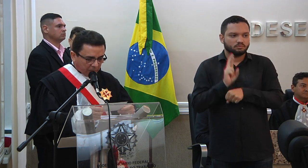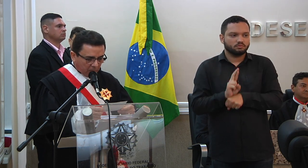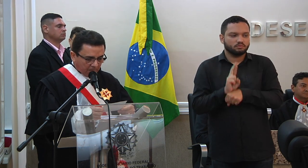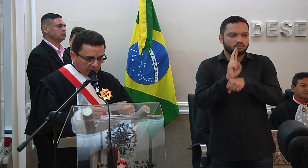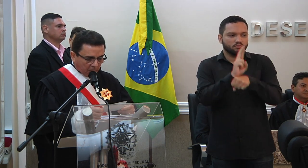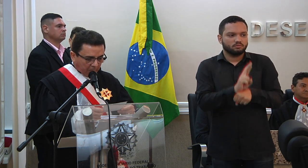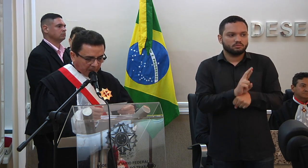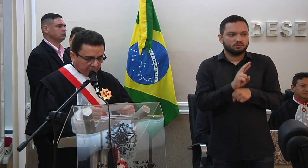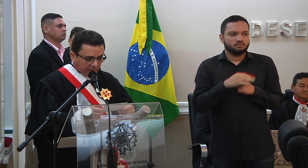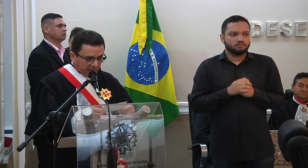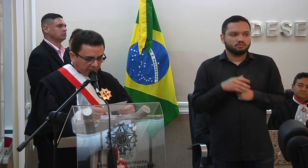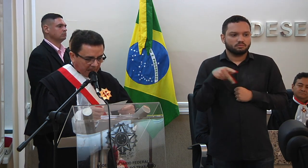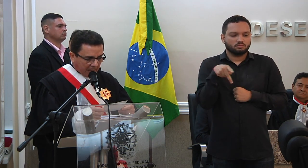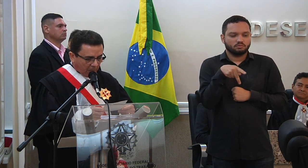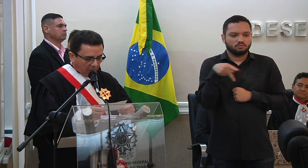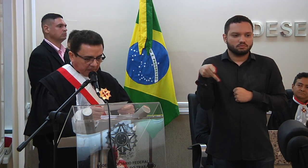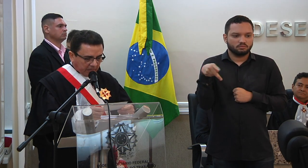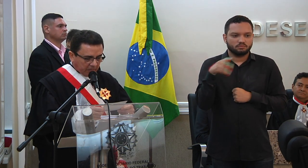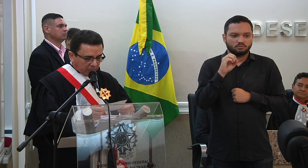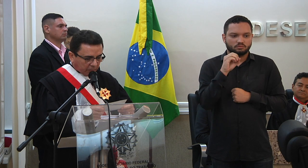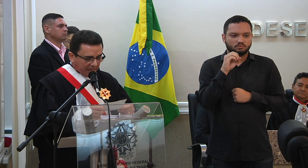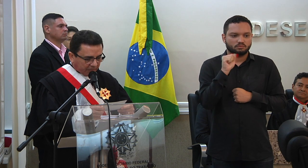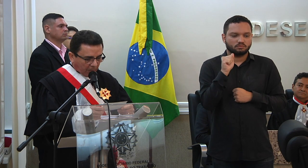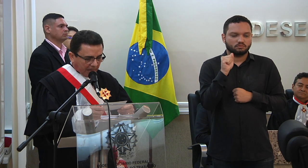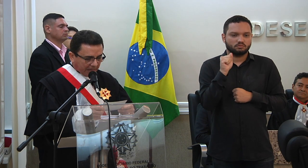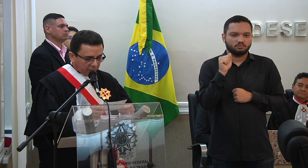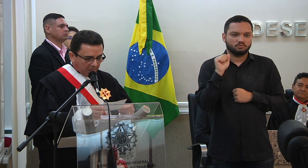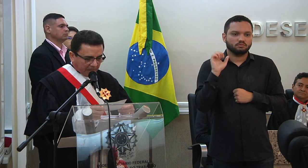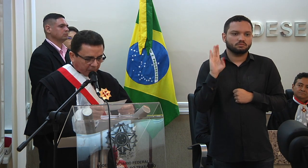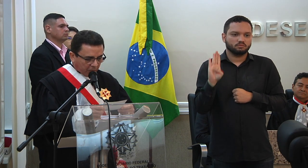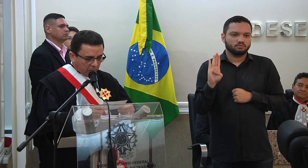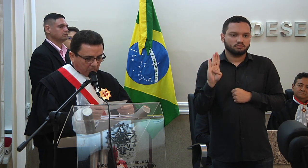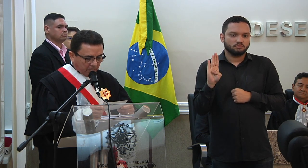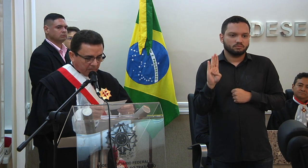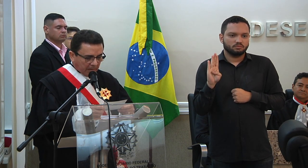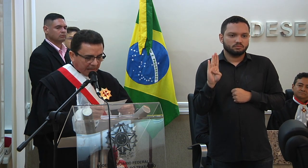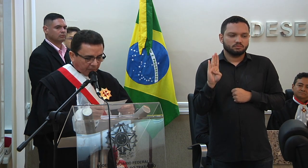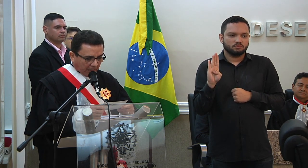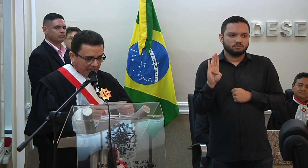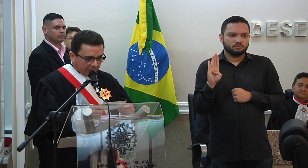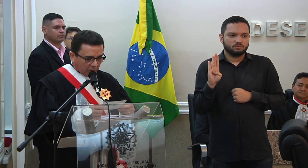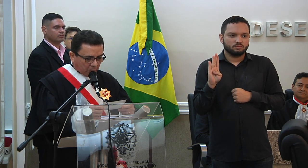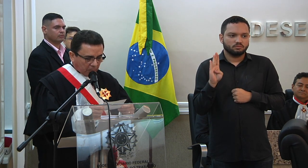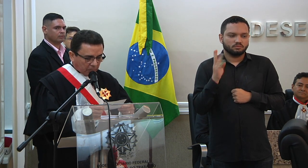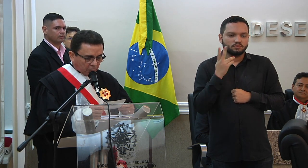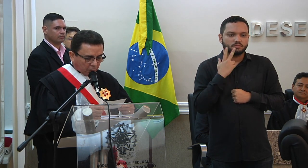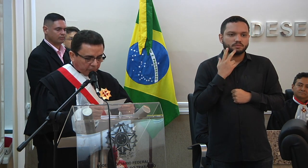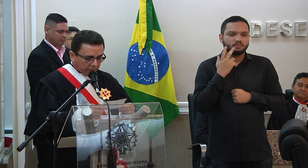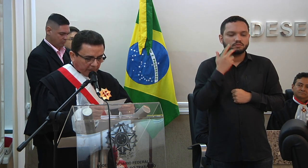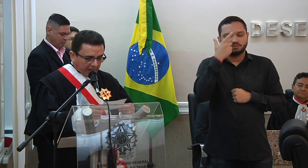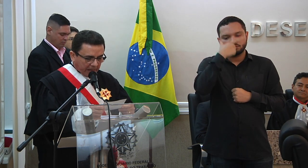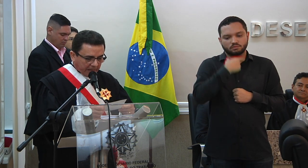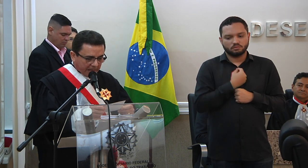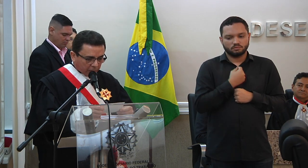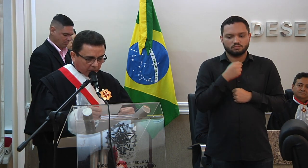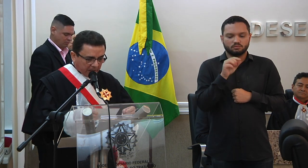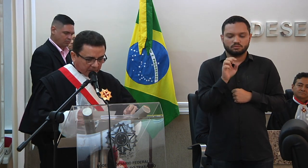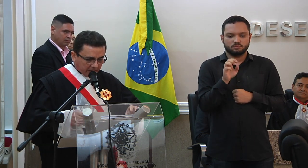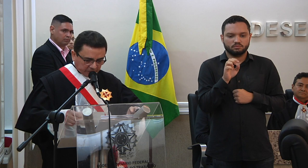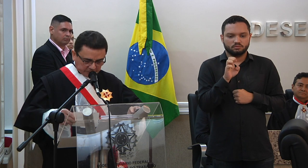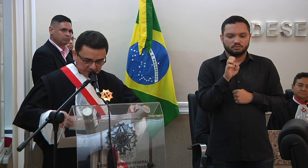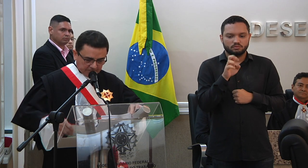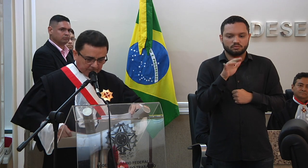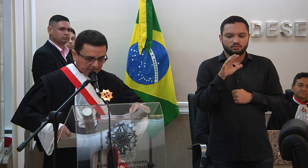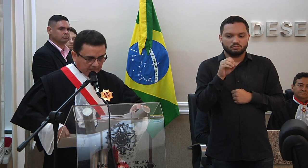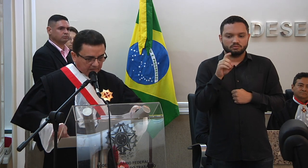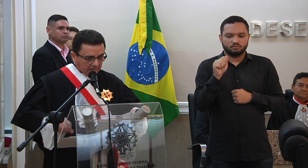representando o presidente da Ordem dos Advogados do Brasil, advogado doutor José Erinaldo